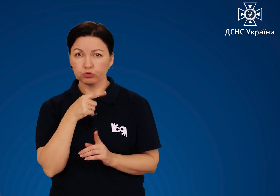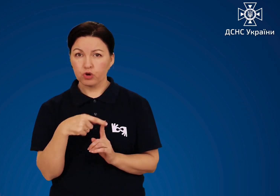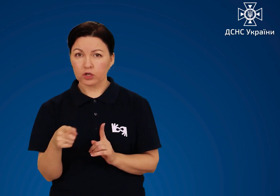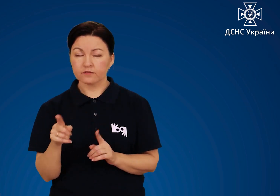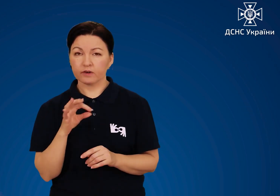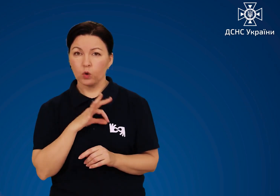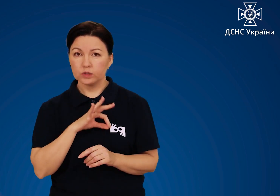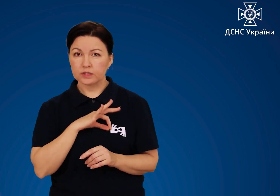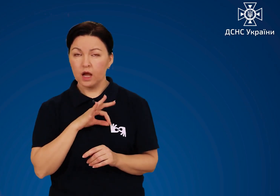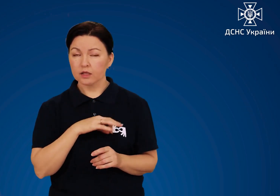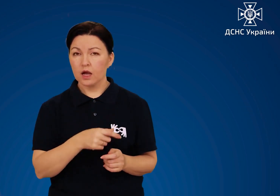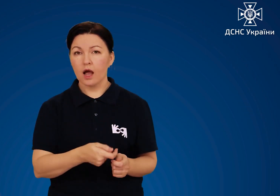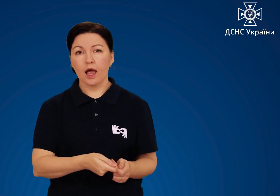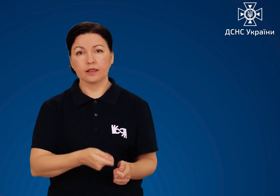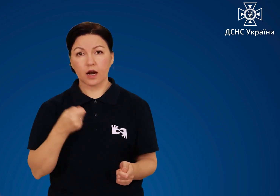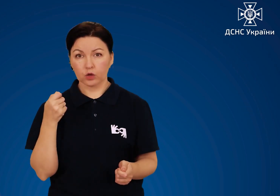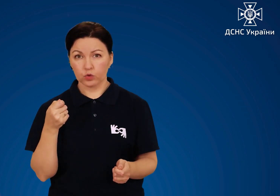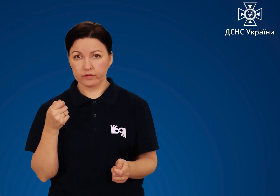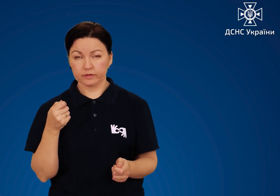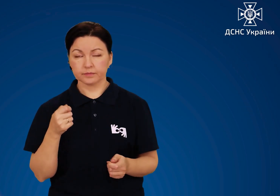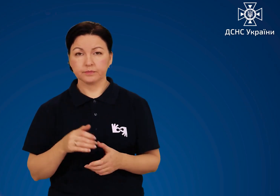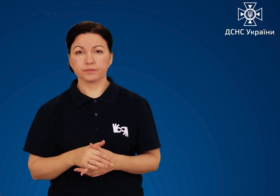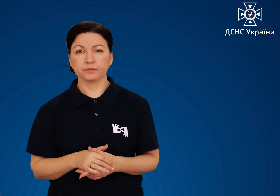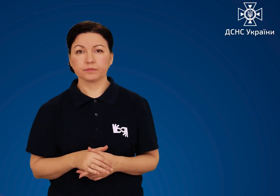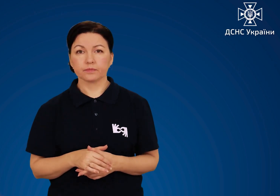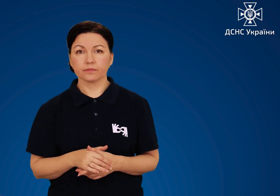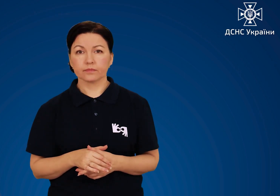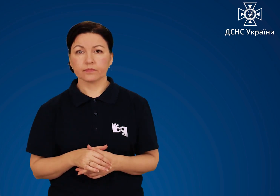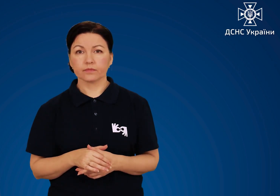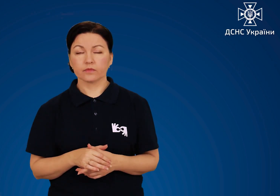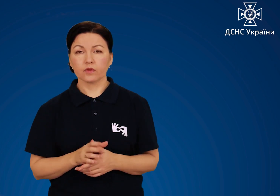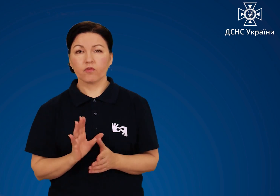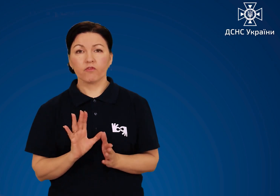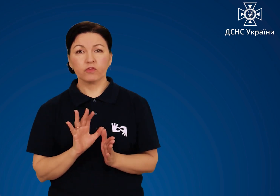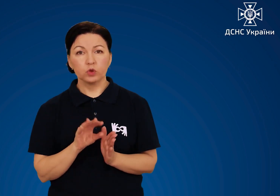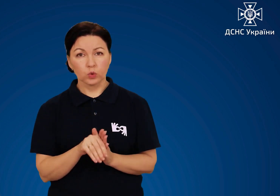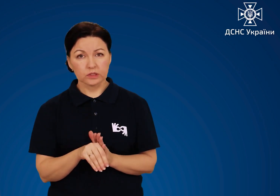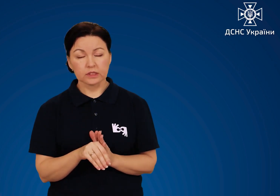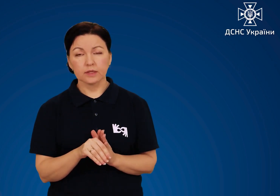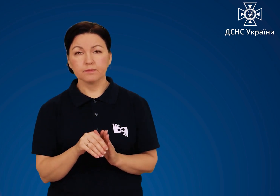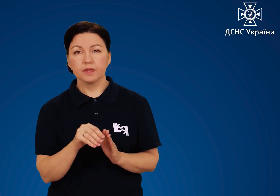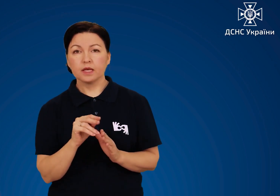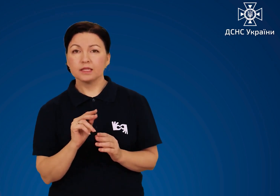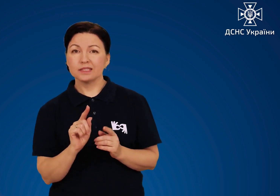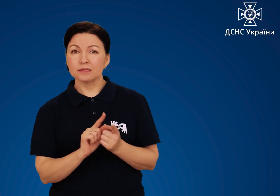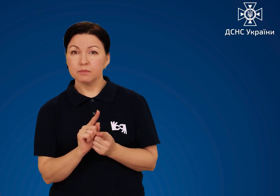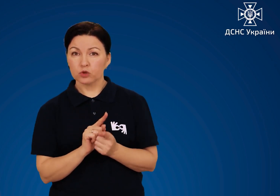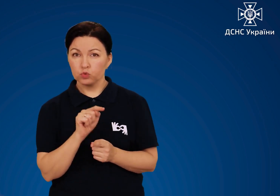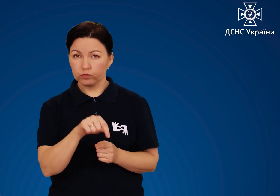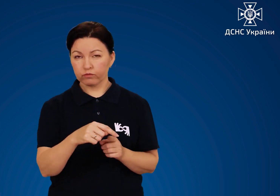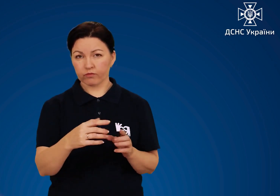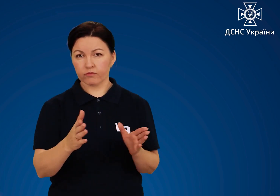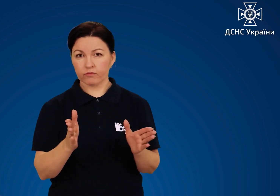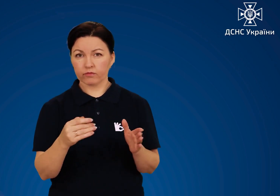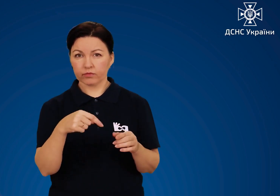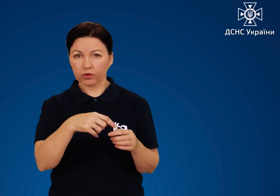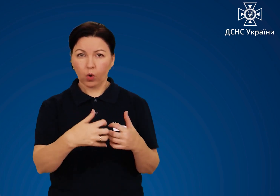Забороняється під час використання генераторів Вносити зміну в конструкцію